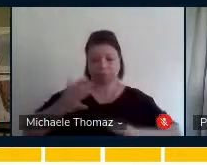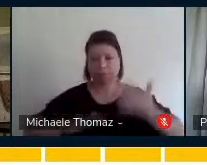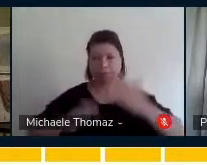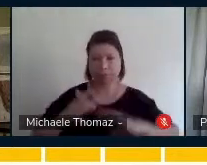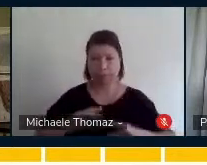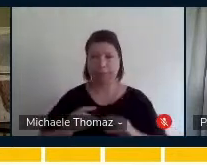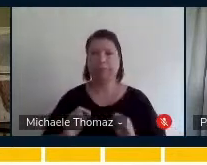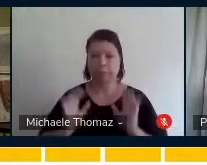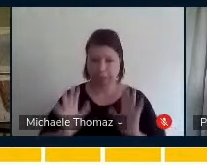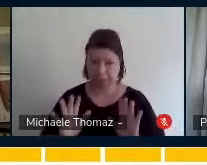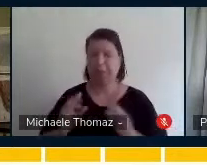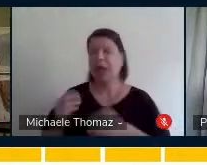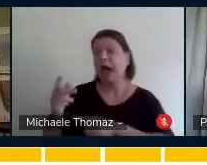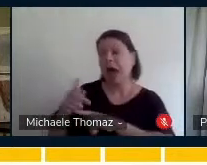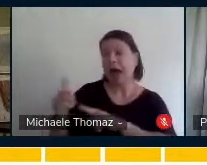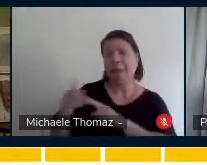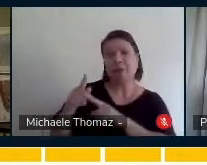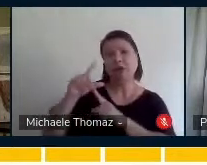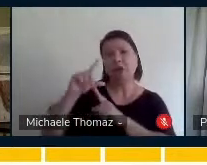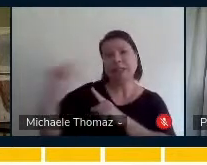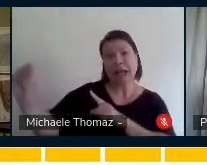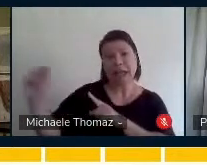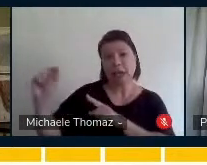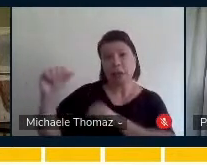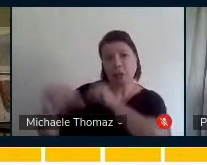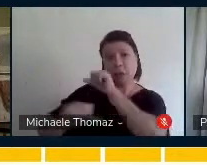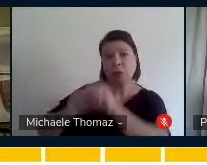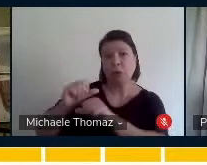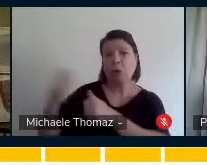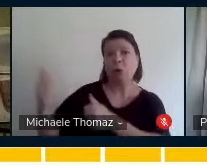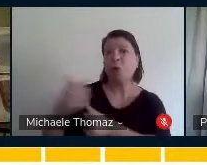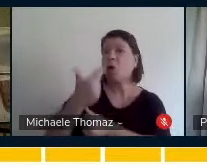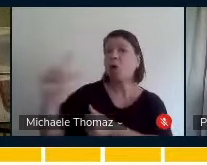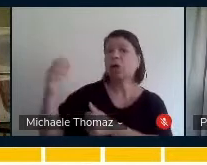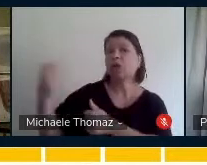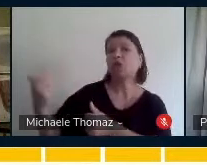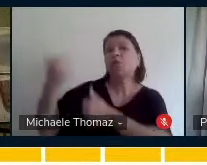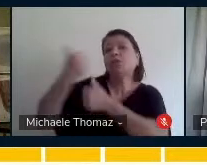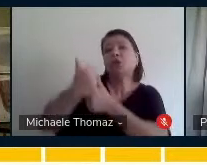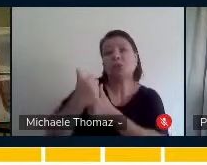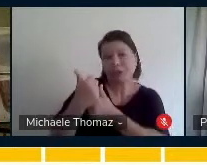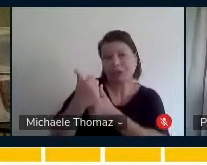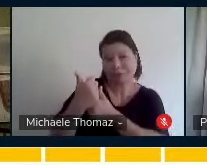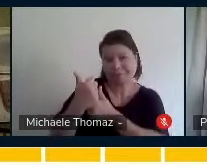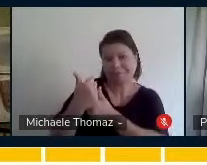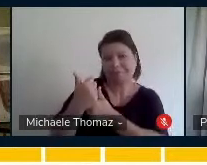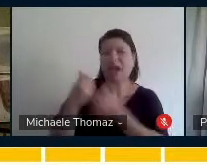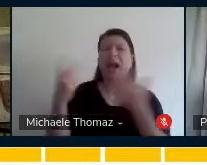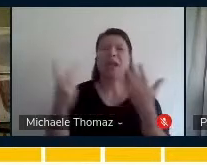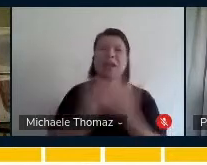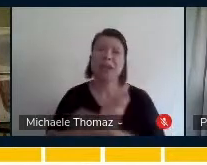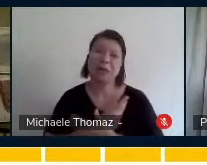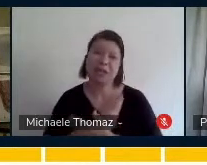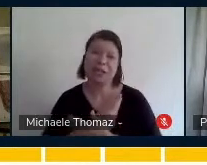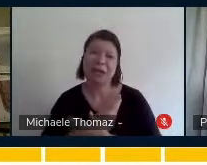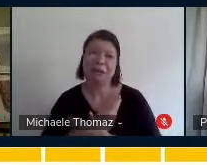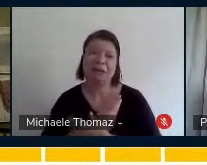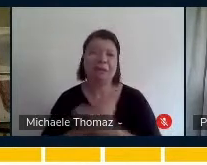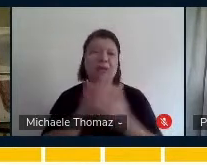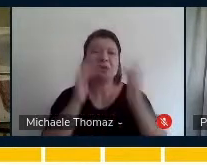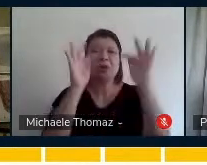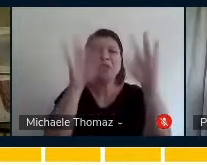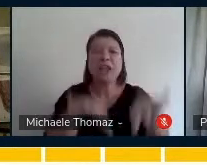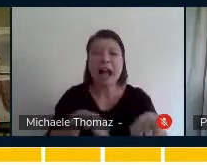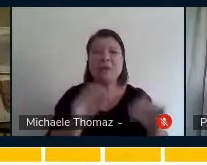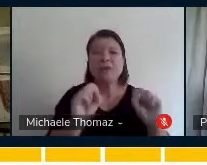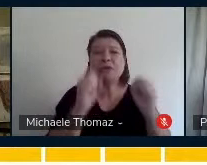e essa atividade não aconteceu. E aí a turma ficou triste, a Paula